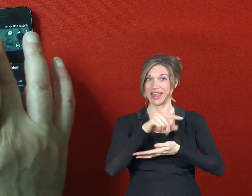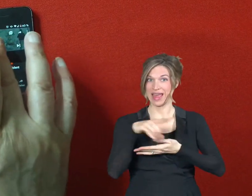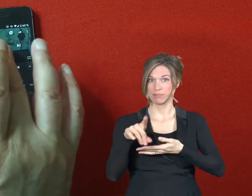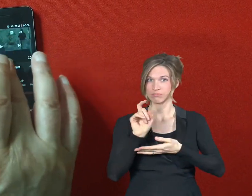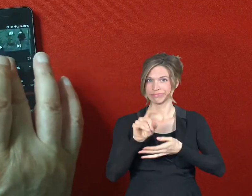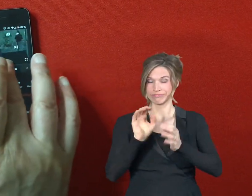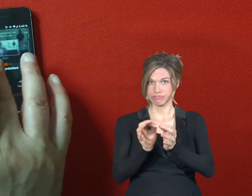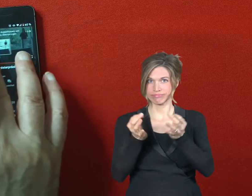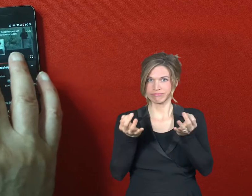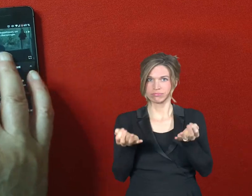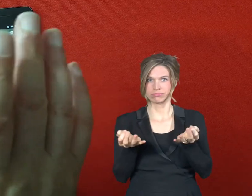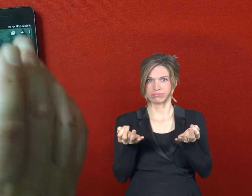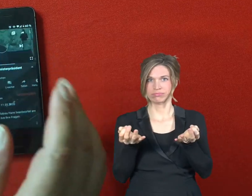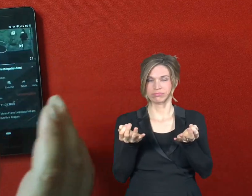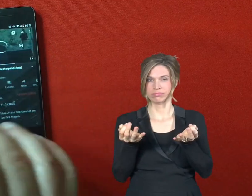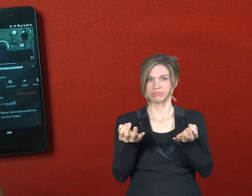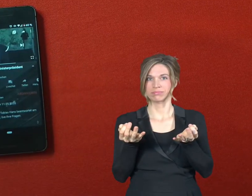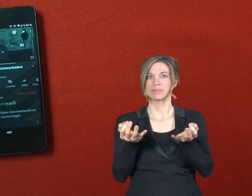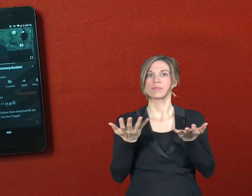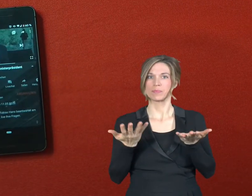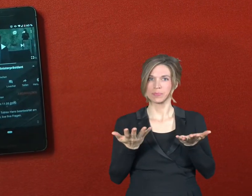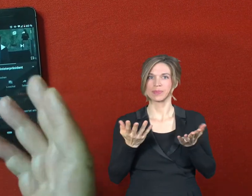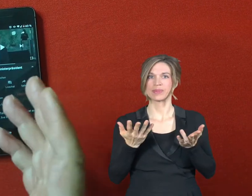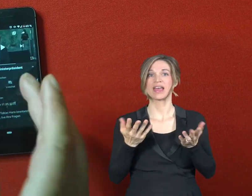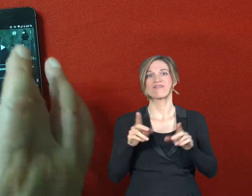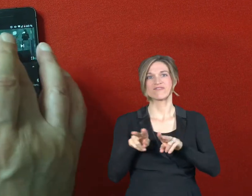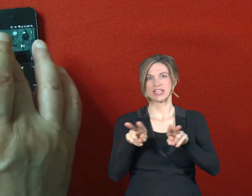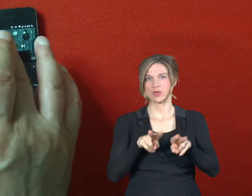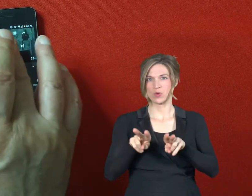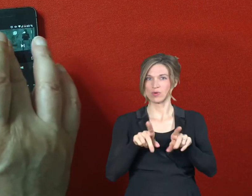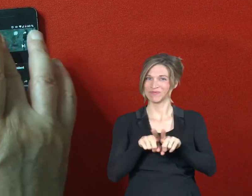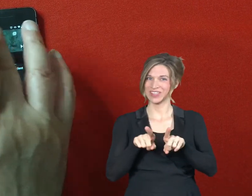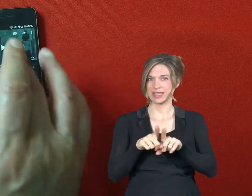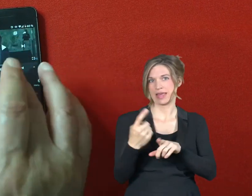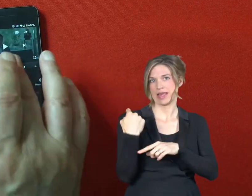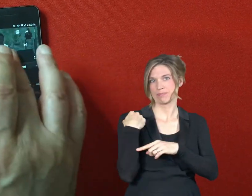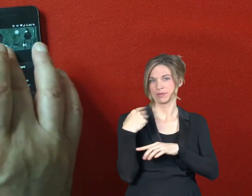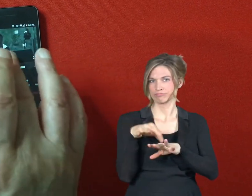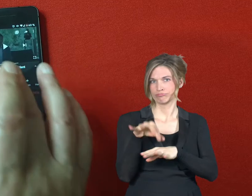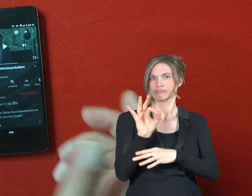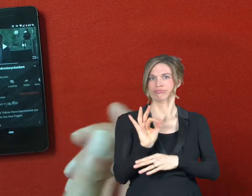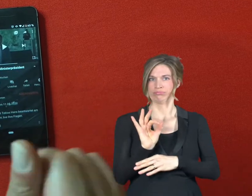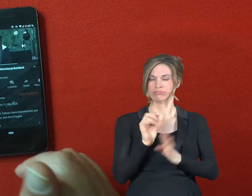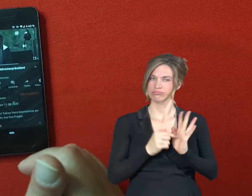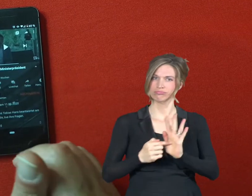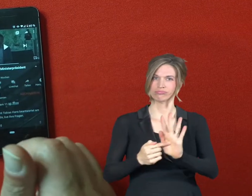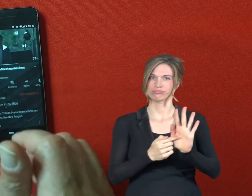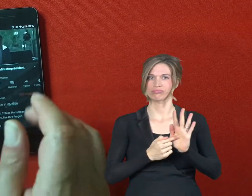jetzt, um keine Verwirrung zu stiften, das gleiche Video ausgesucht, das wir eben in Facebook